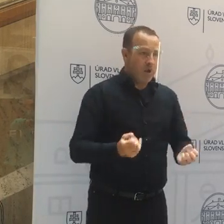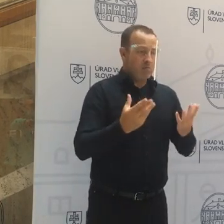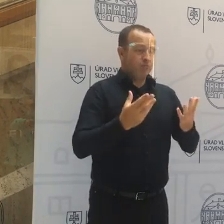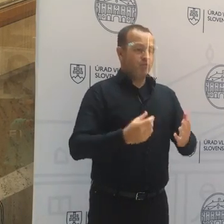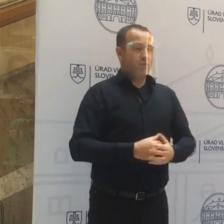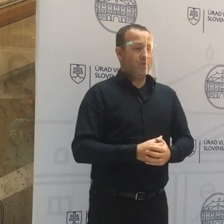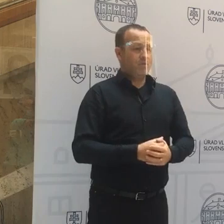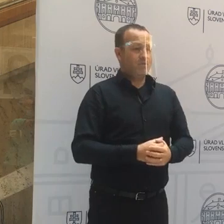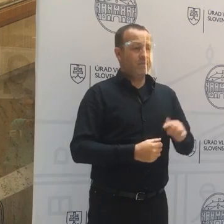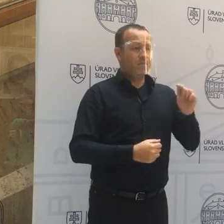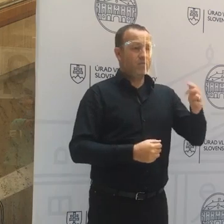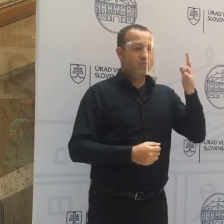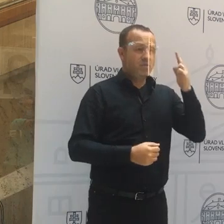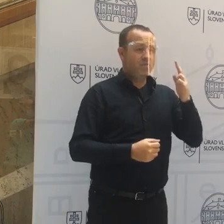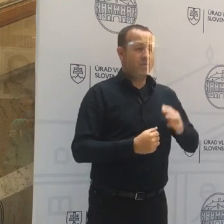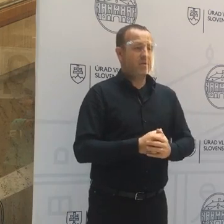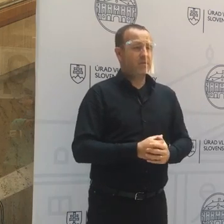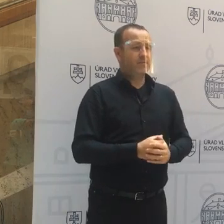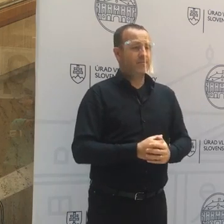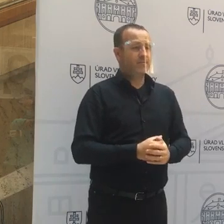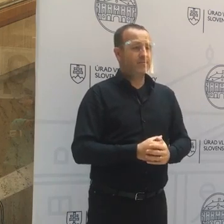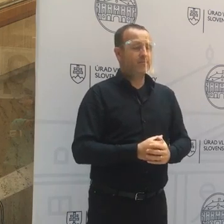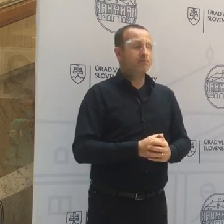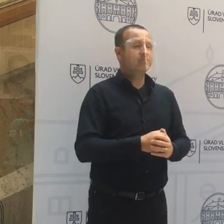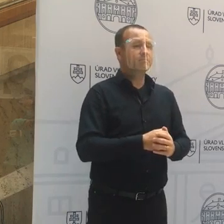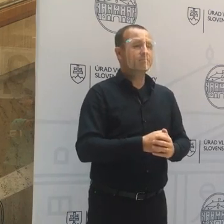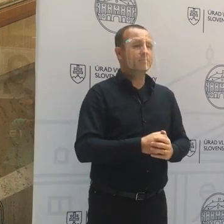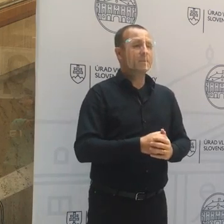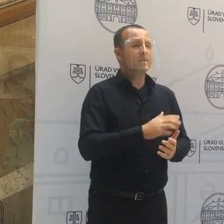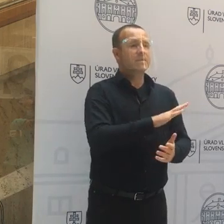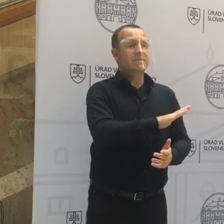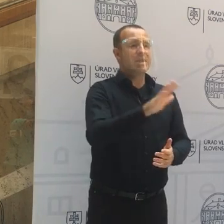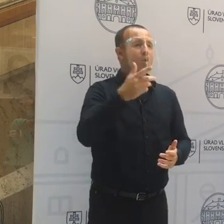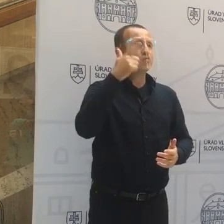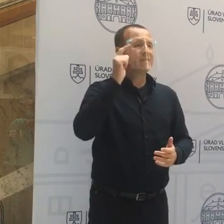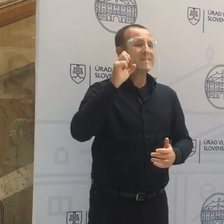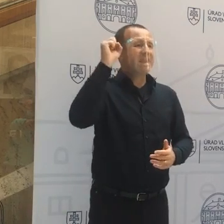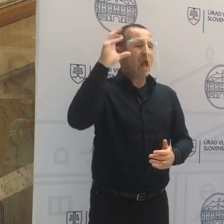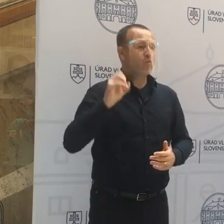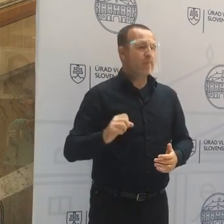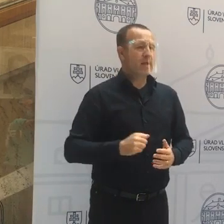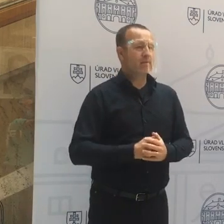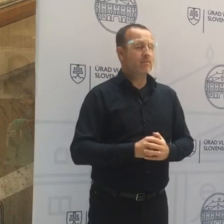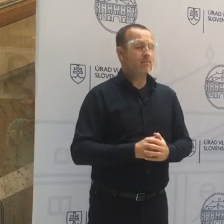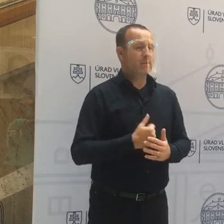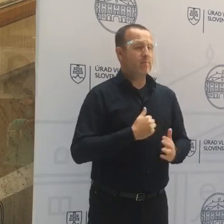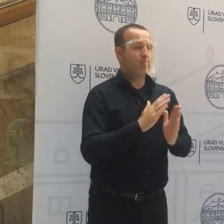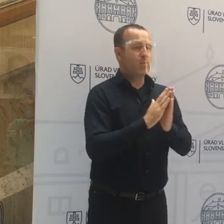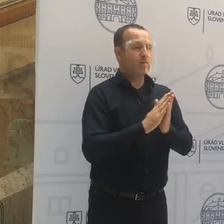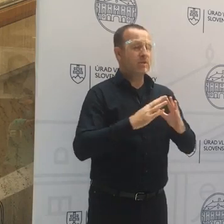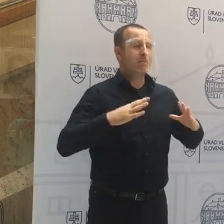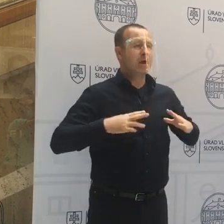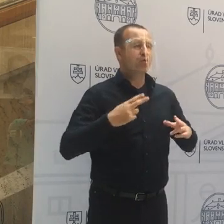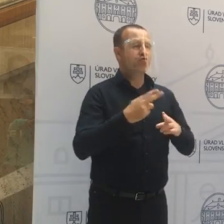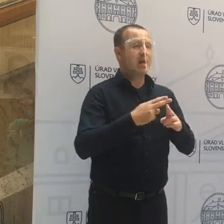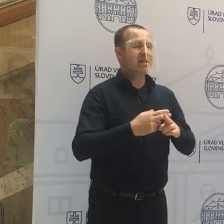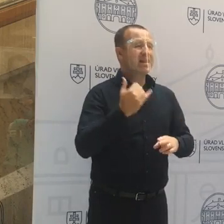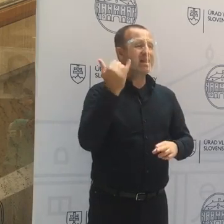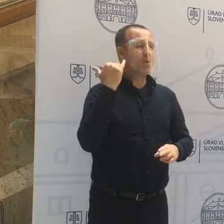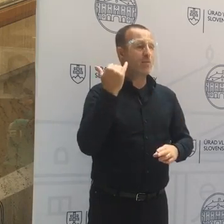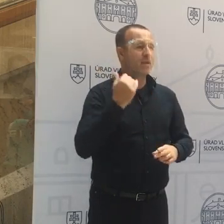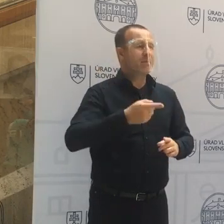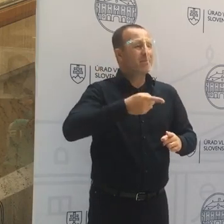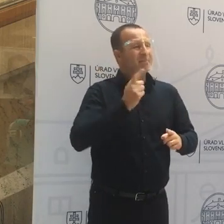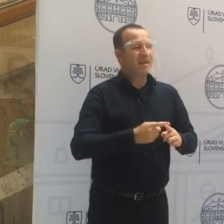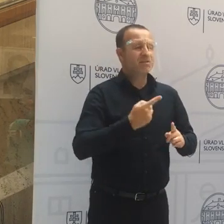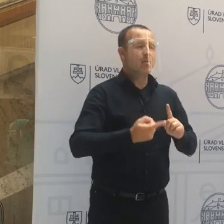znamená, že podľa celonárodného automatu, a to by som poprosil pána štátneho tajomníka, aby upresnil tie podmienky,